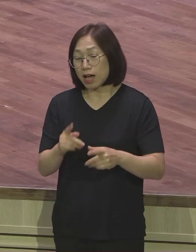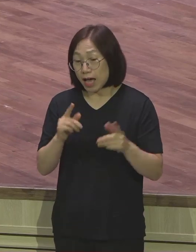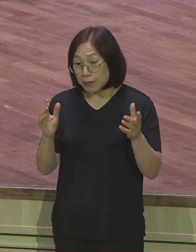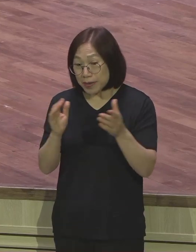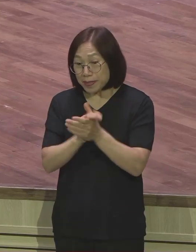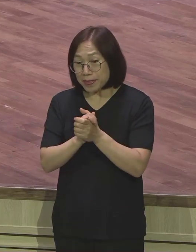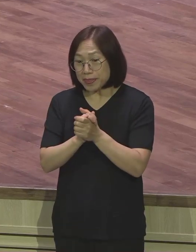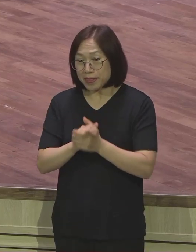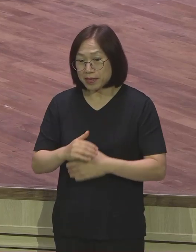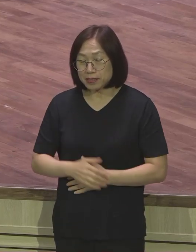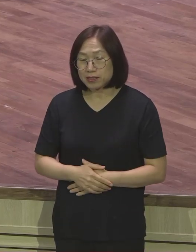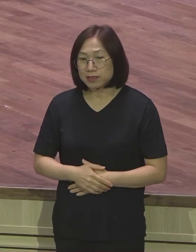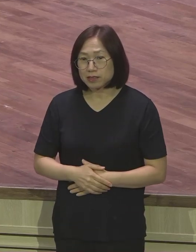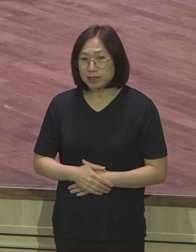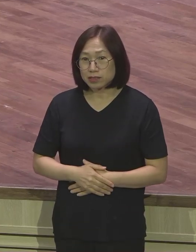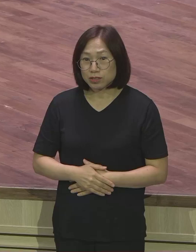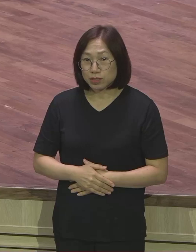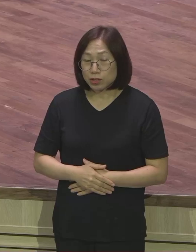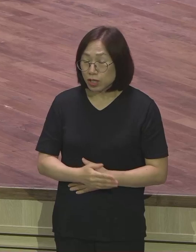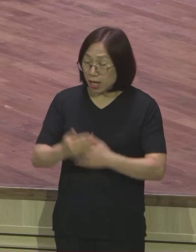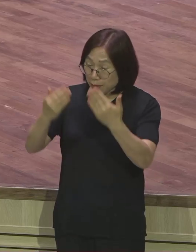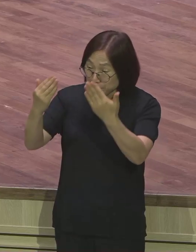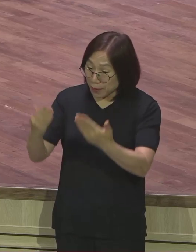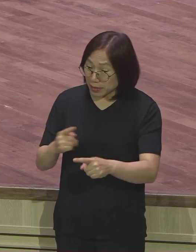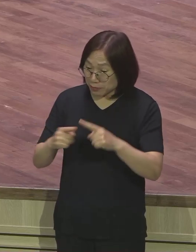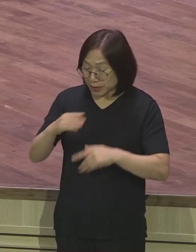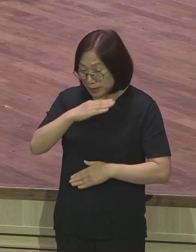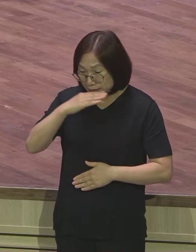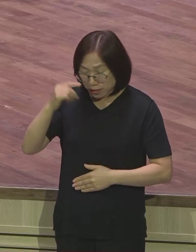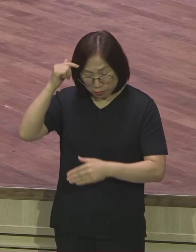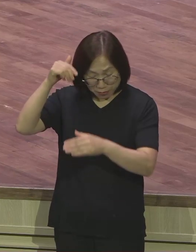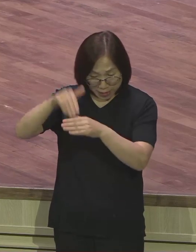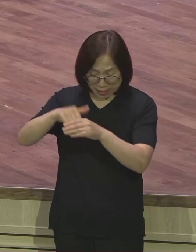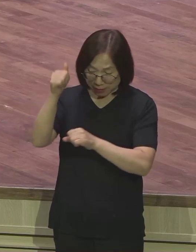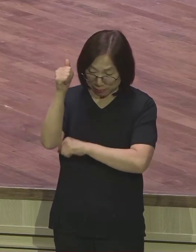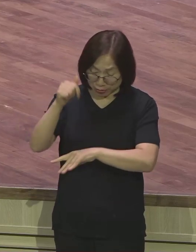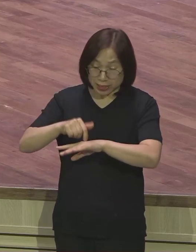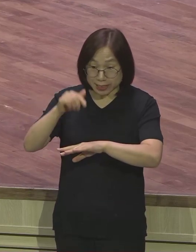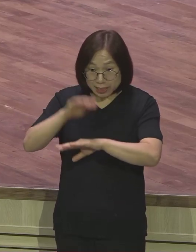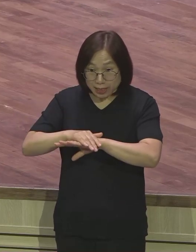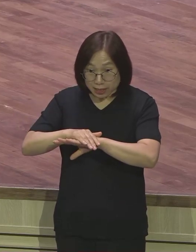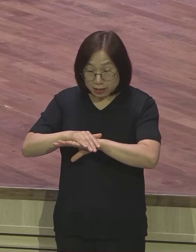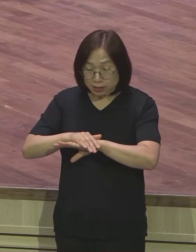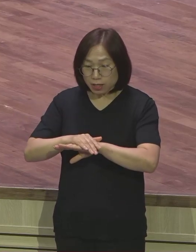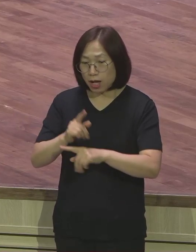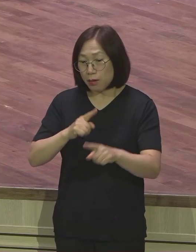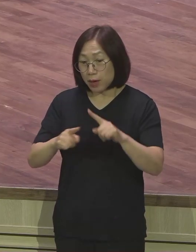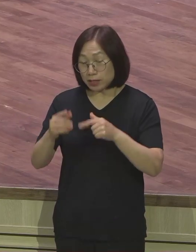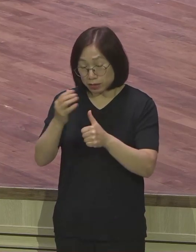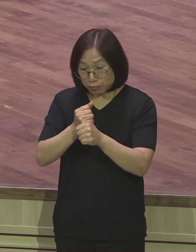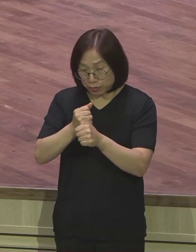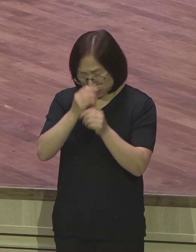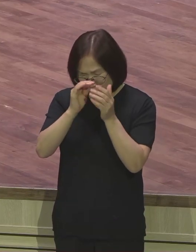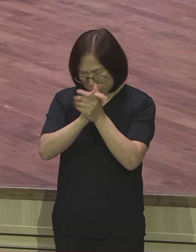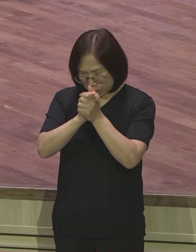그렇다면 우리는 받은 말씀을 제대로 각인 뿌리 체질시켜서 말씀 붙잡고 기도해야 되는 것입니다